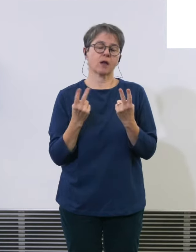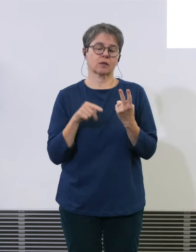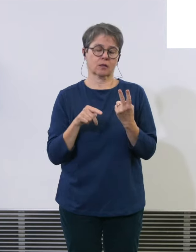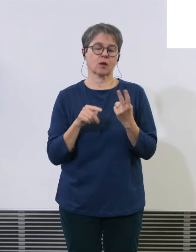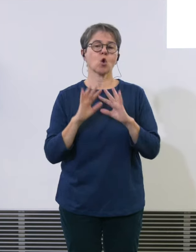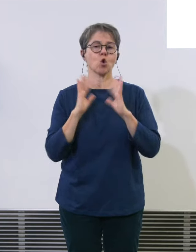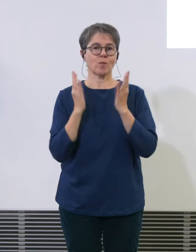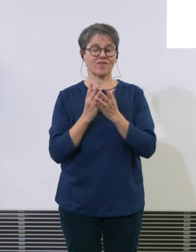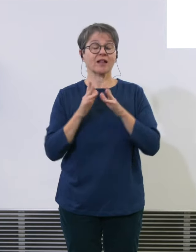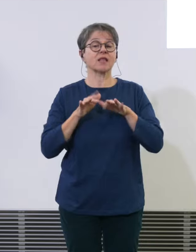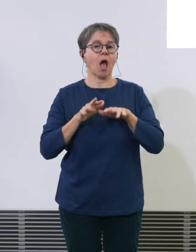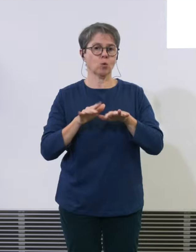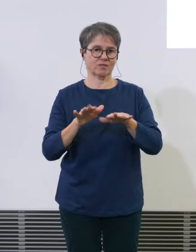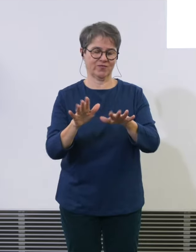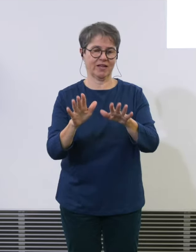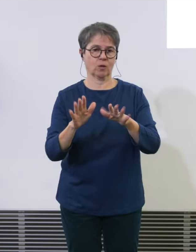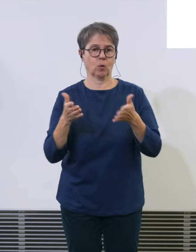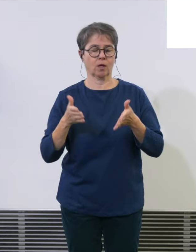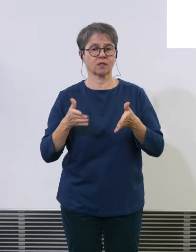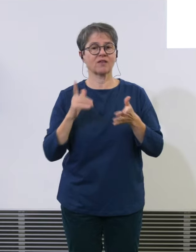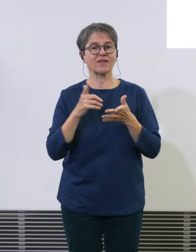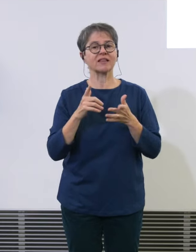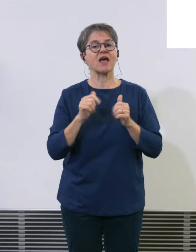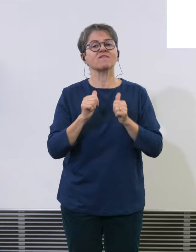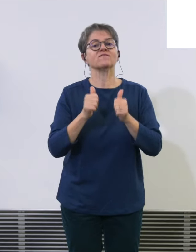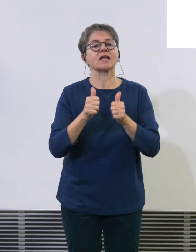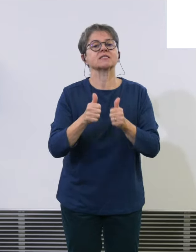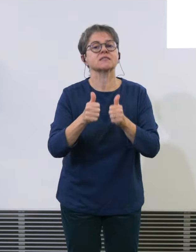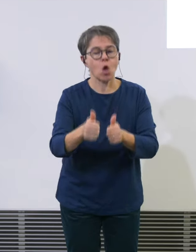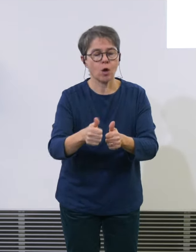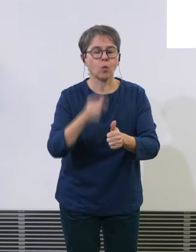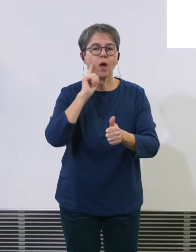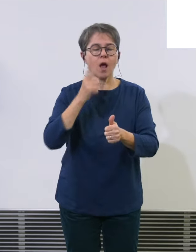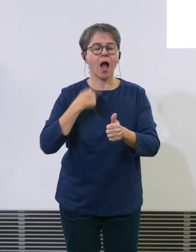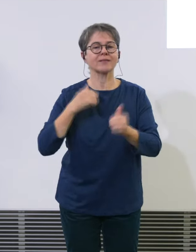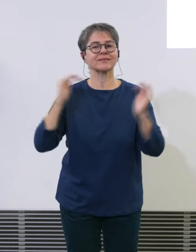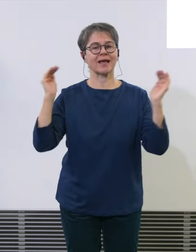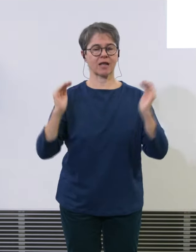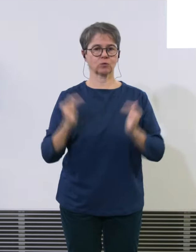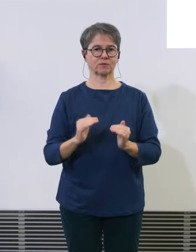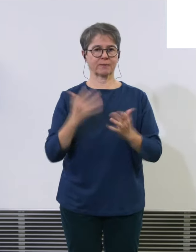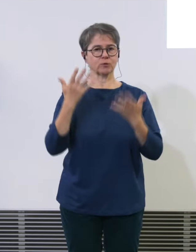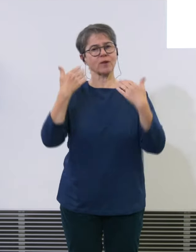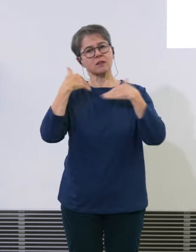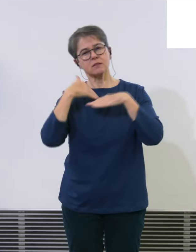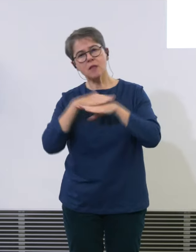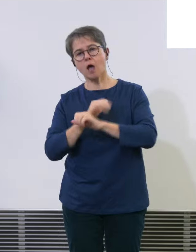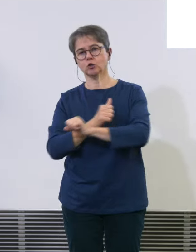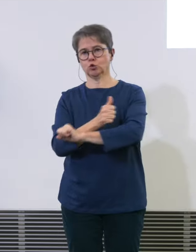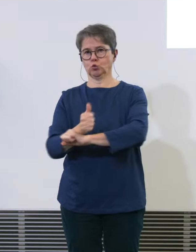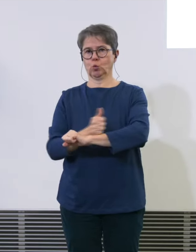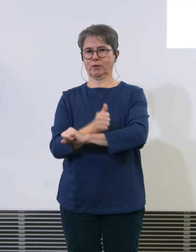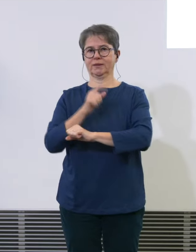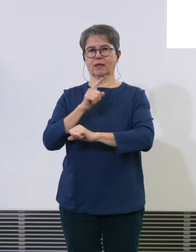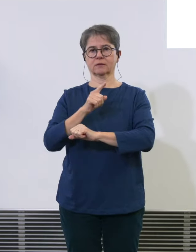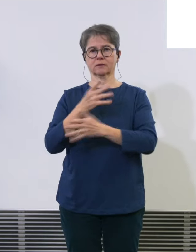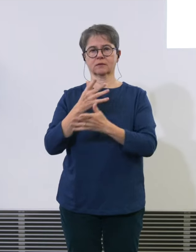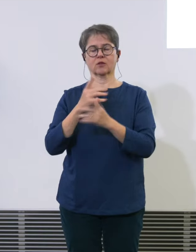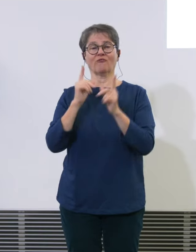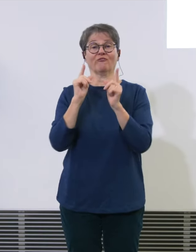können die Verzägerungen reduzieren, das heisst, dass in den Randzeiten, in den Nachtstunden viel, viel weniger geflogen werden